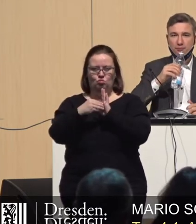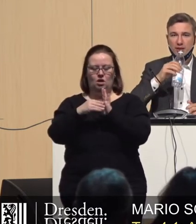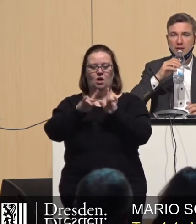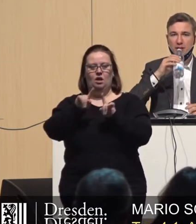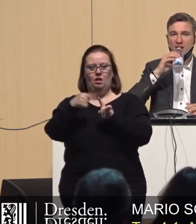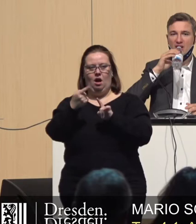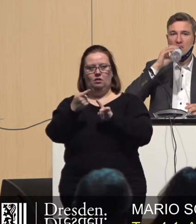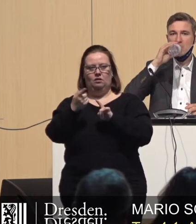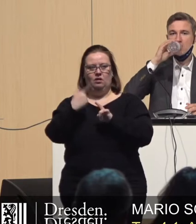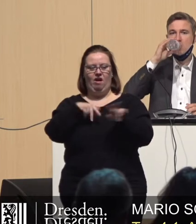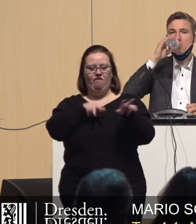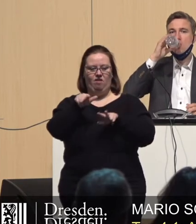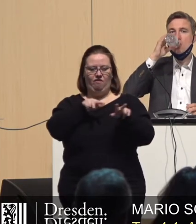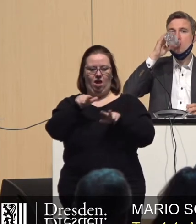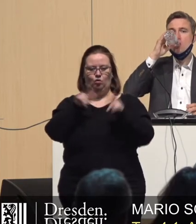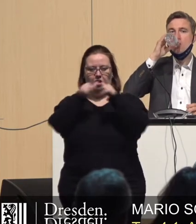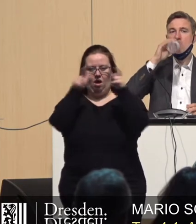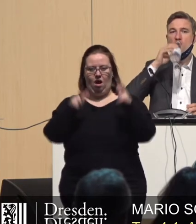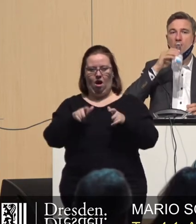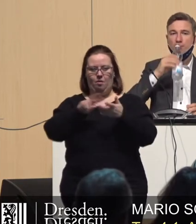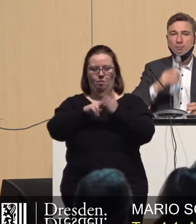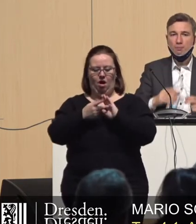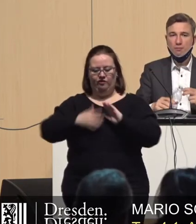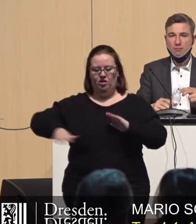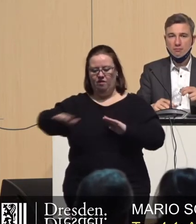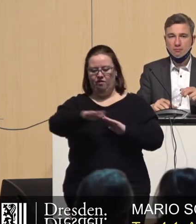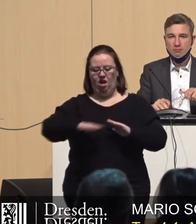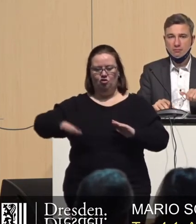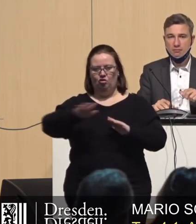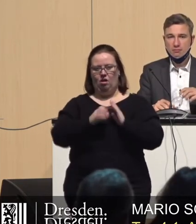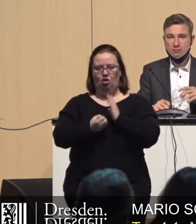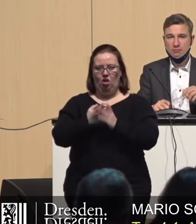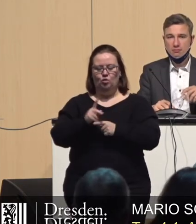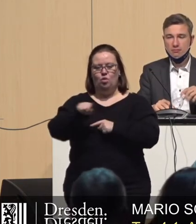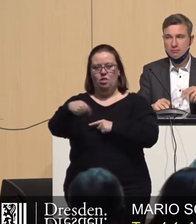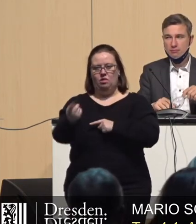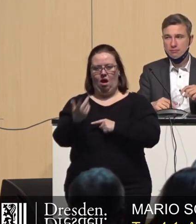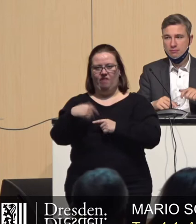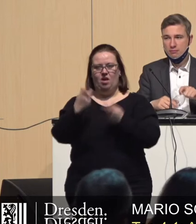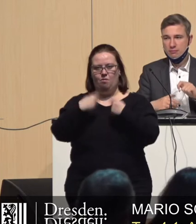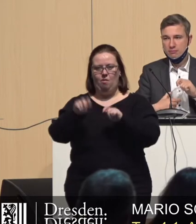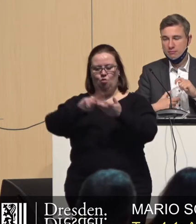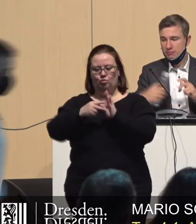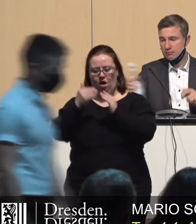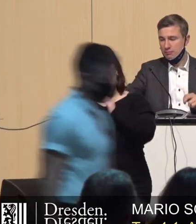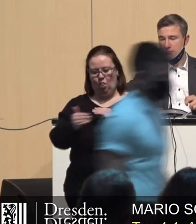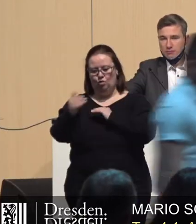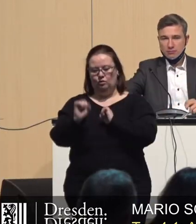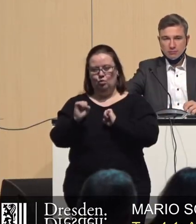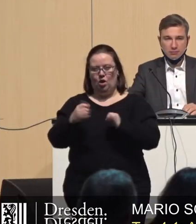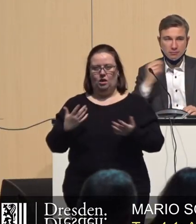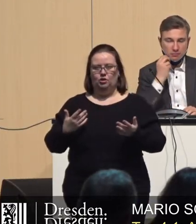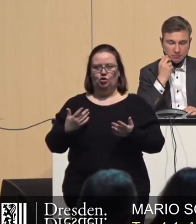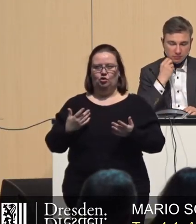Dann wurde aber erst mal von der Verwaltung ein Rahmenplan über diese Fläche erstellt und erst danach konnte der Bebauungsplan aufgestellt werden.